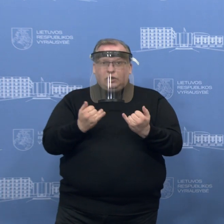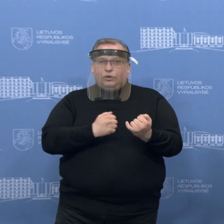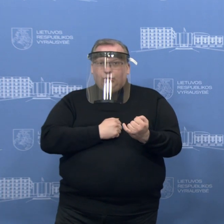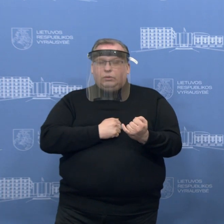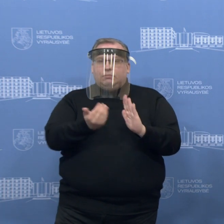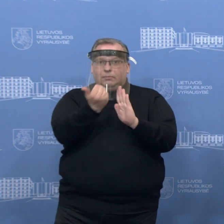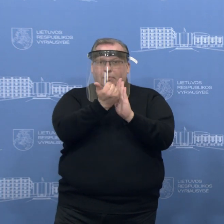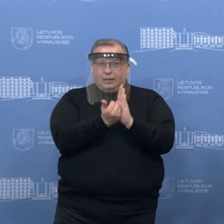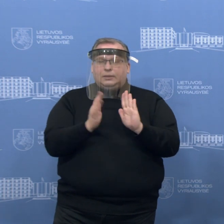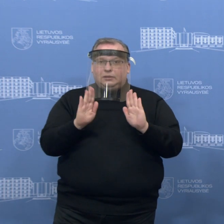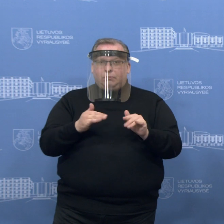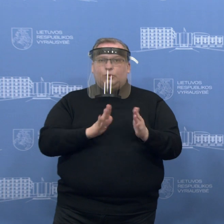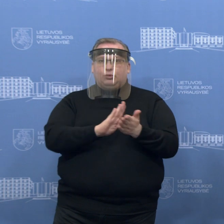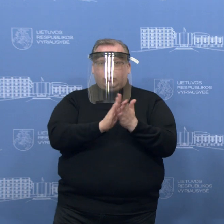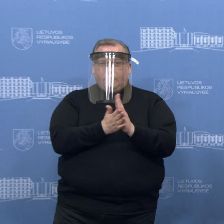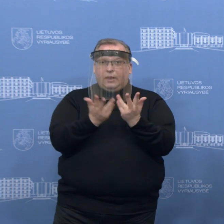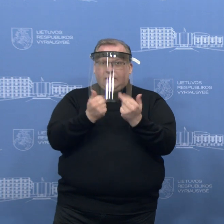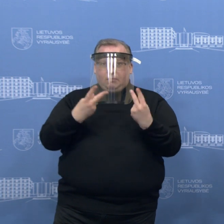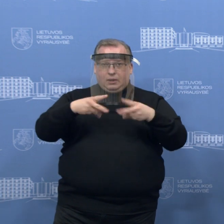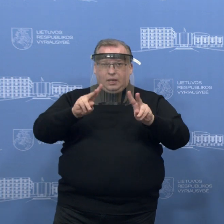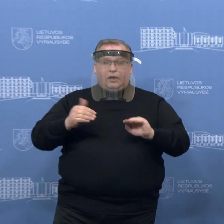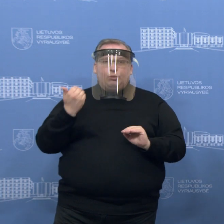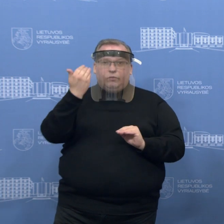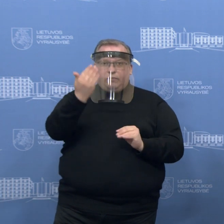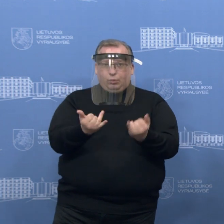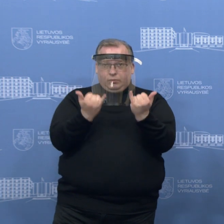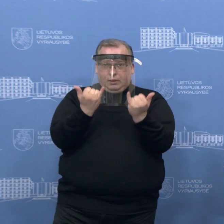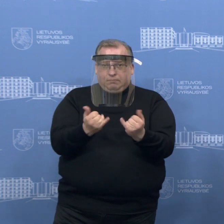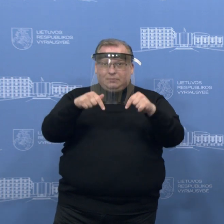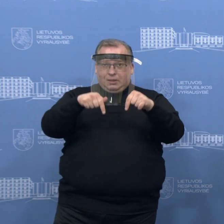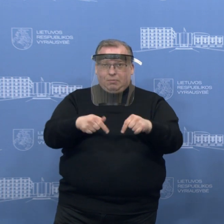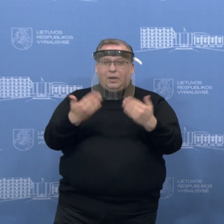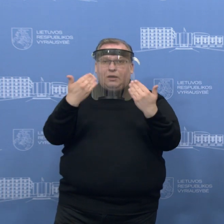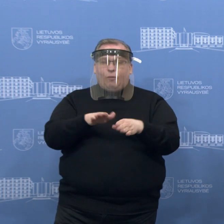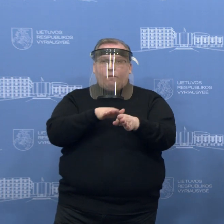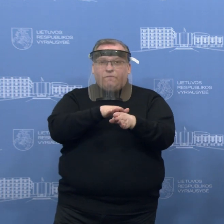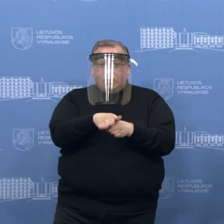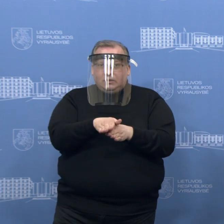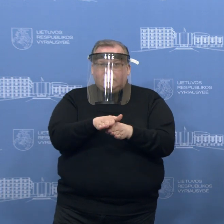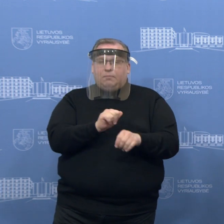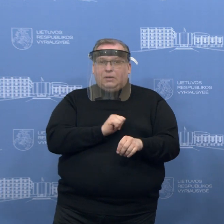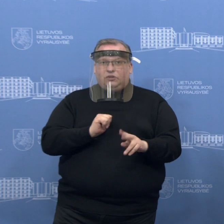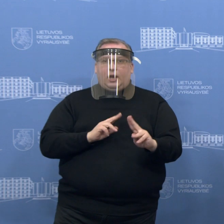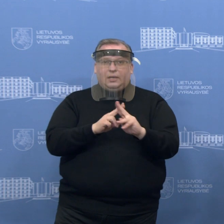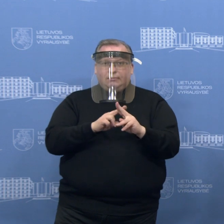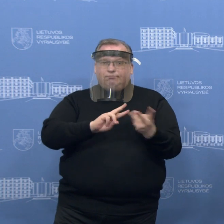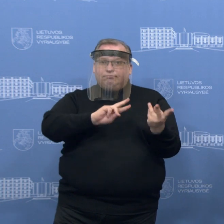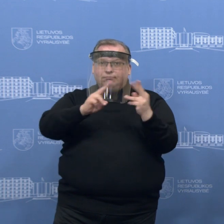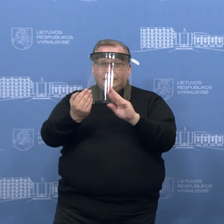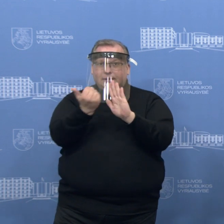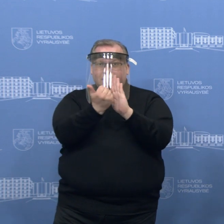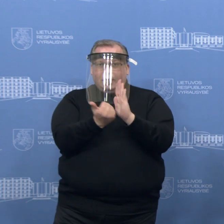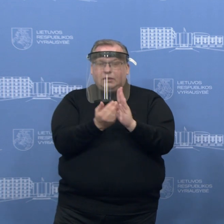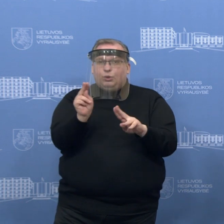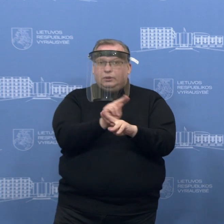statymiškai susitvarkyti taip, kad nereikėtų po to, va kaip šiuo metu, jau vykstant pačiai pandemijai, keisti įstatymų ir